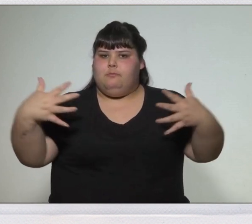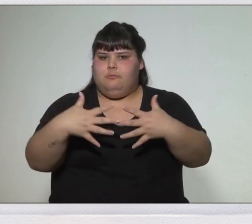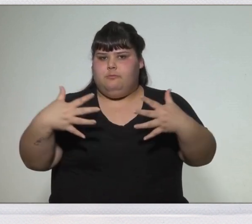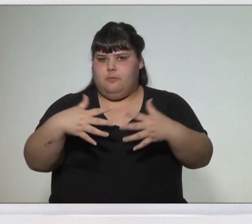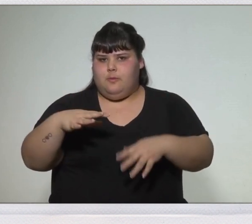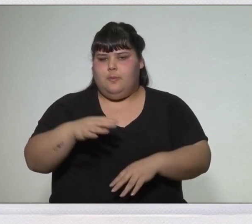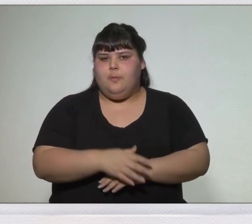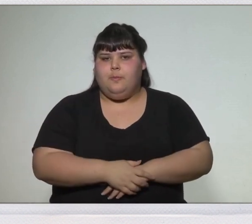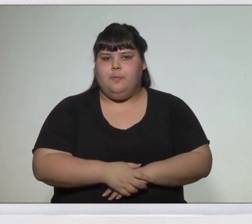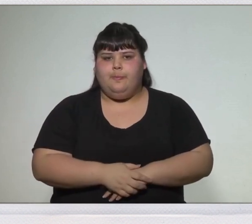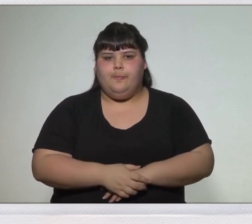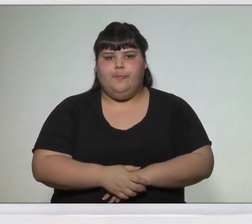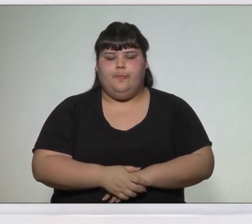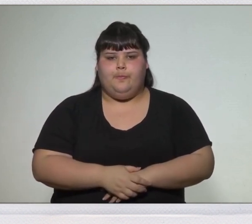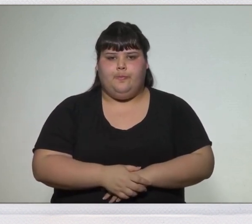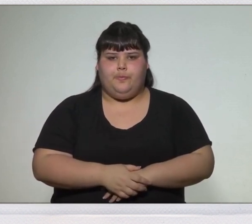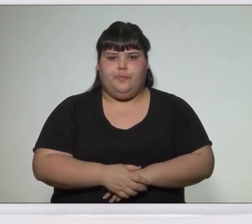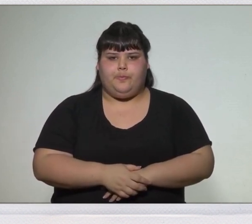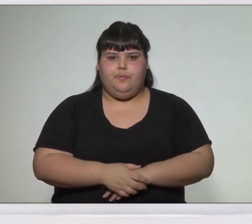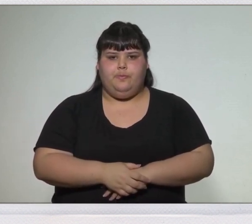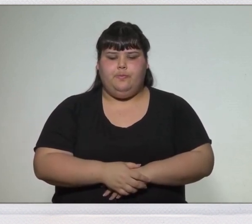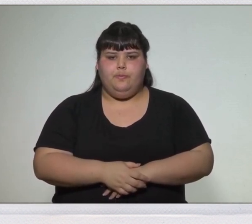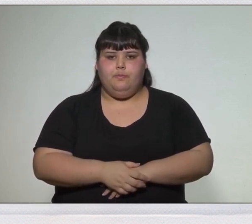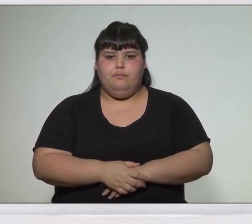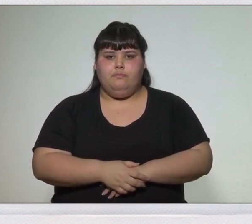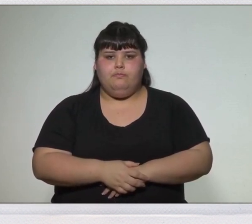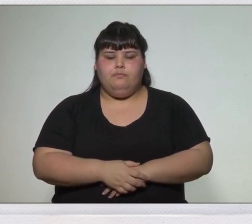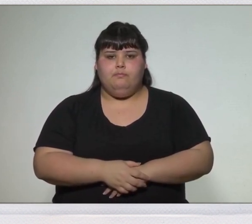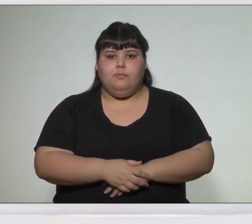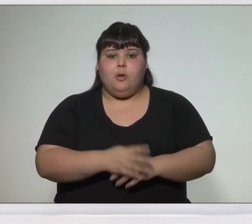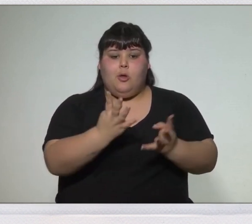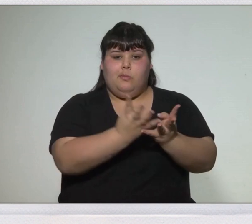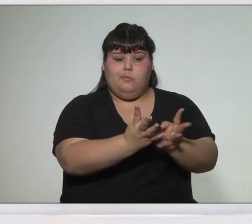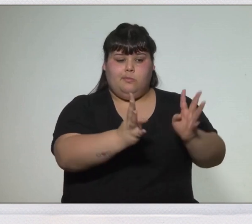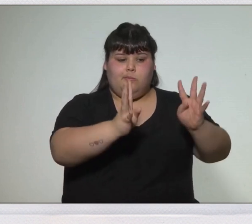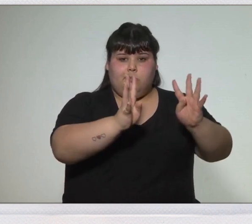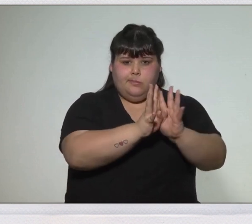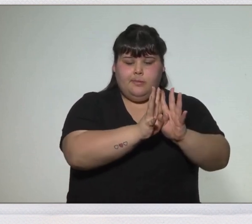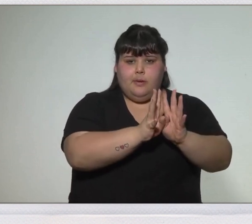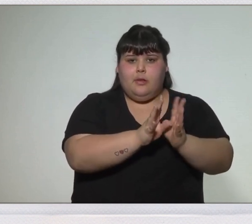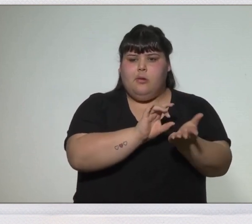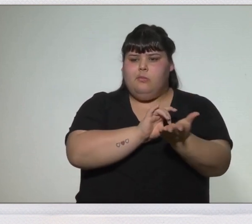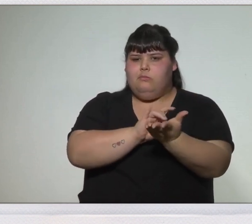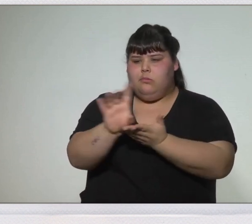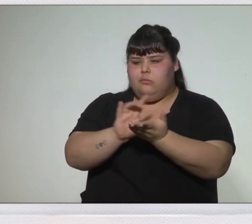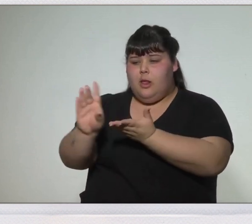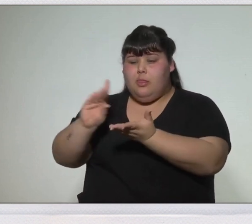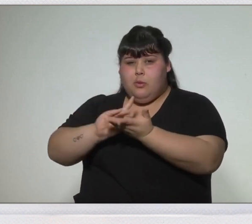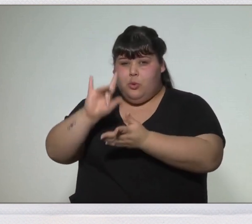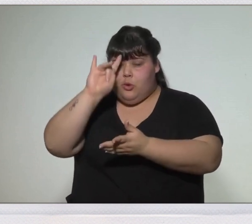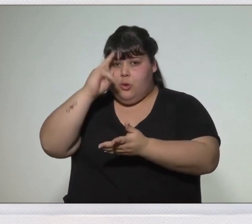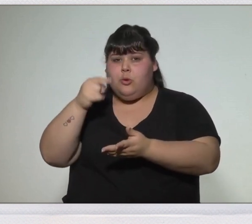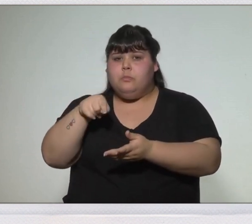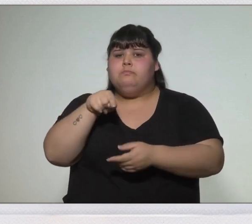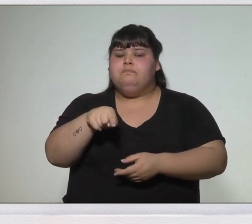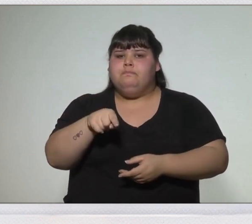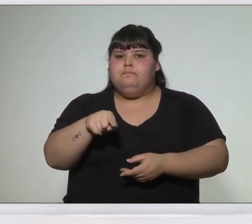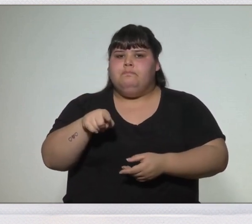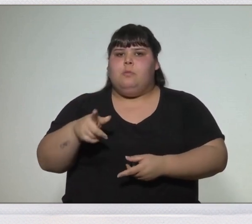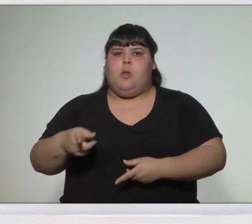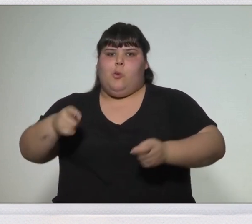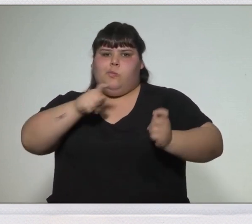Inicio de la Guerra Civil El rechazo de los diputados orientales en la